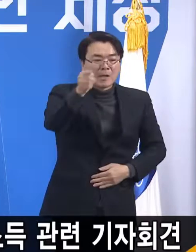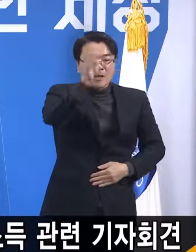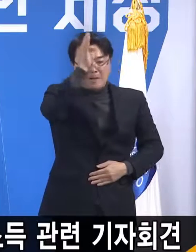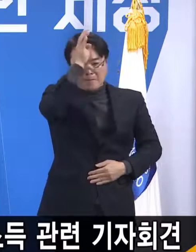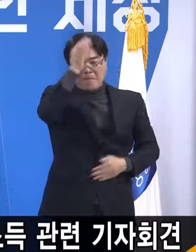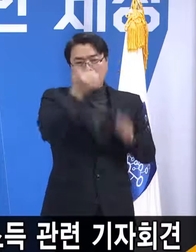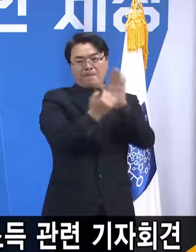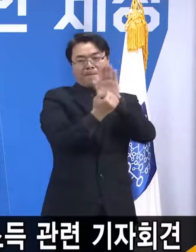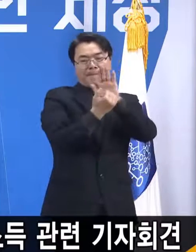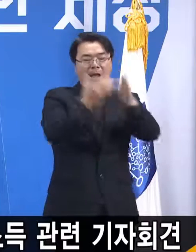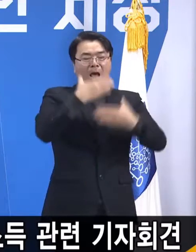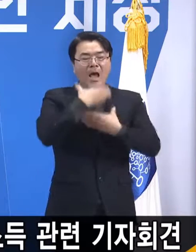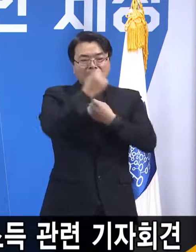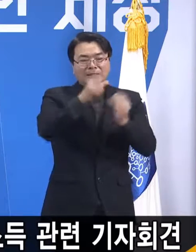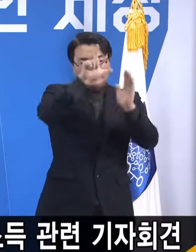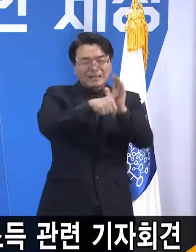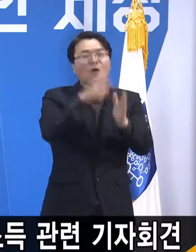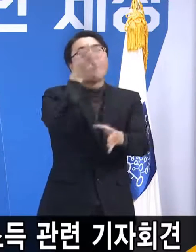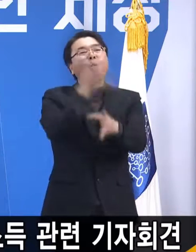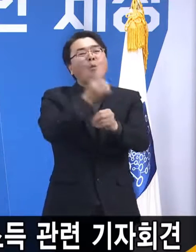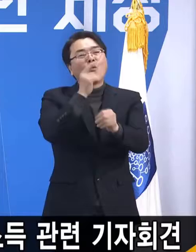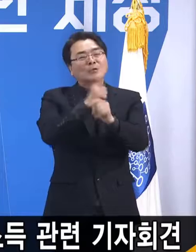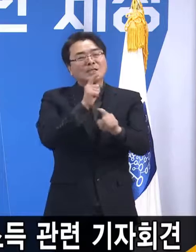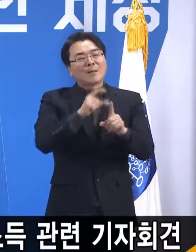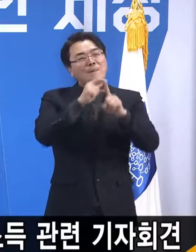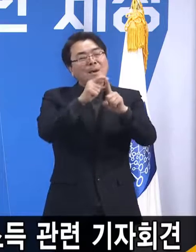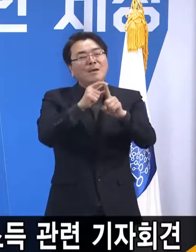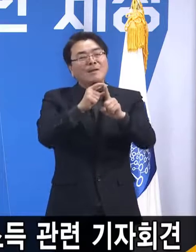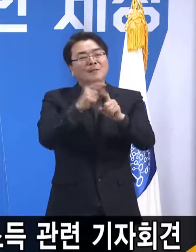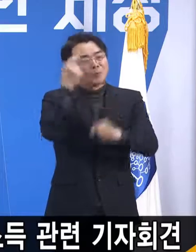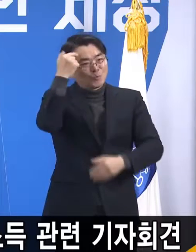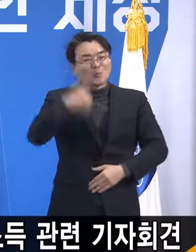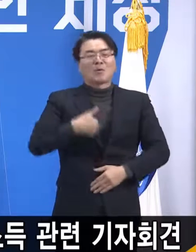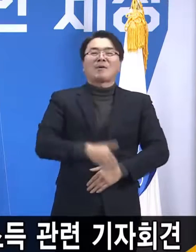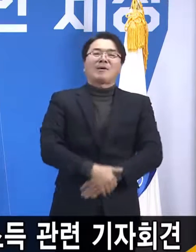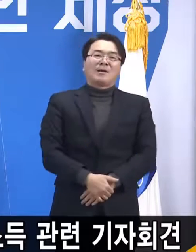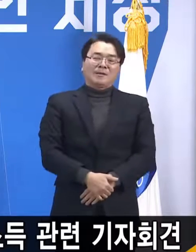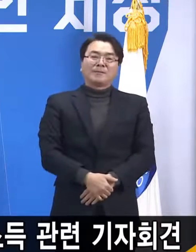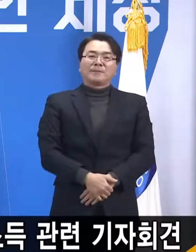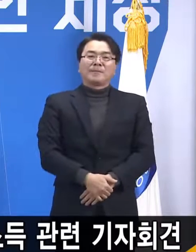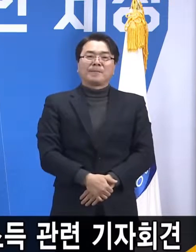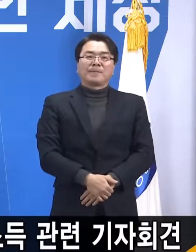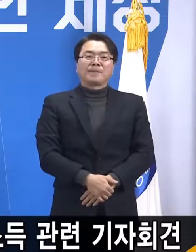언제냐 이런 말씀을 해주셨습니다. 이거 준비한 게 이런 게 있었군요. 몰랐네.